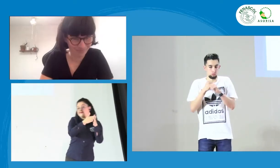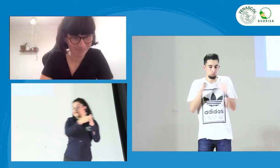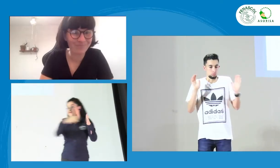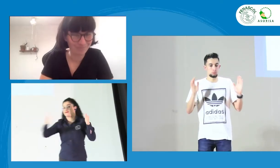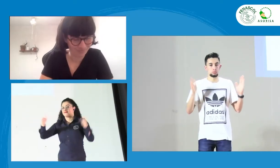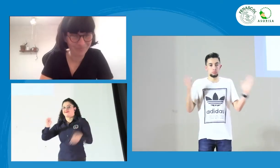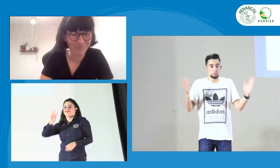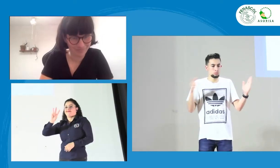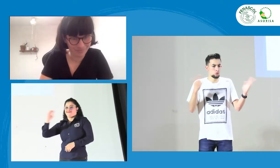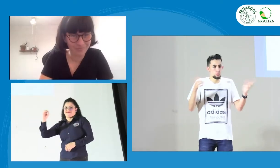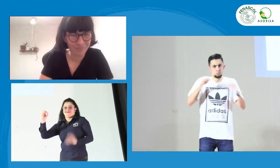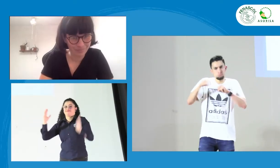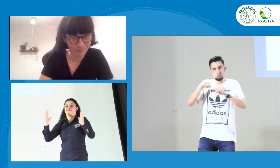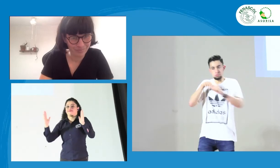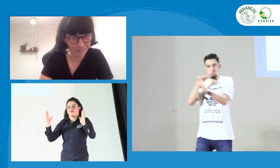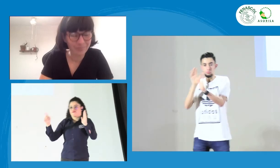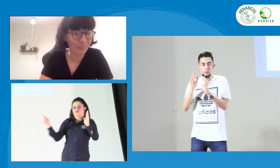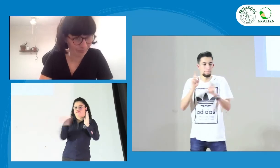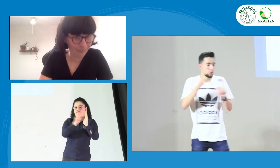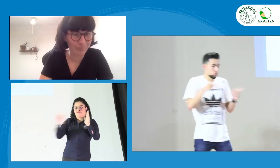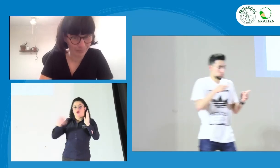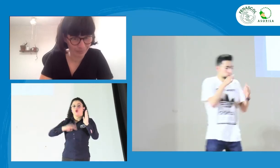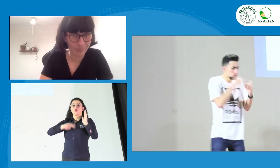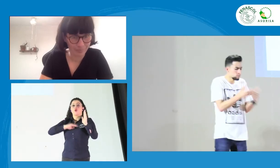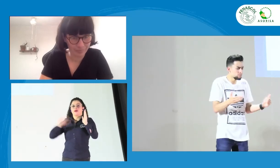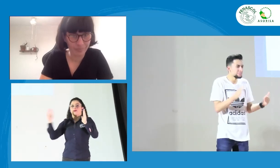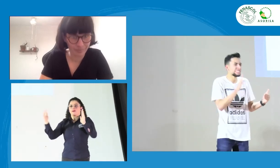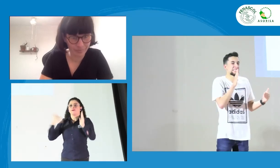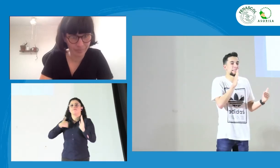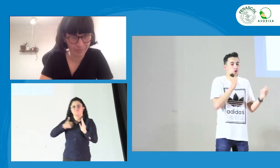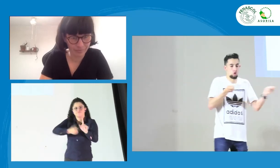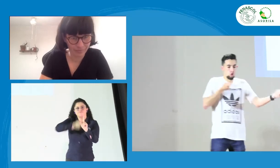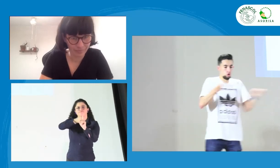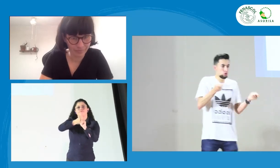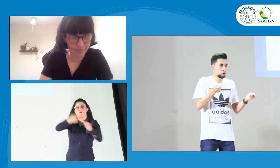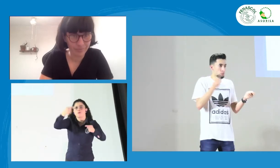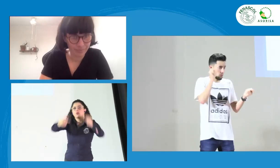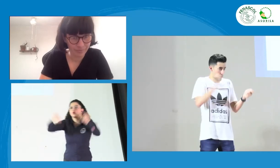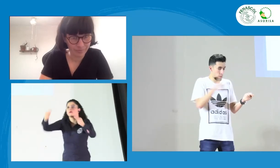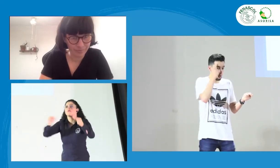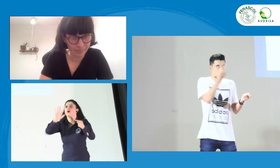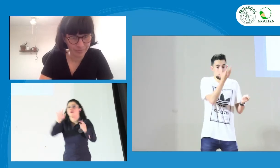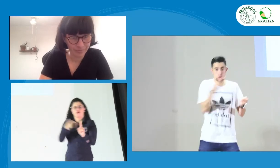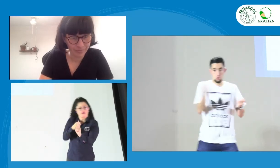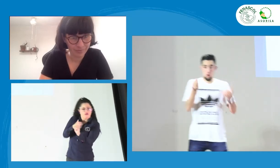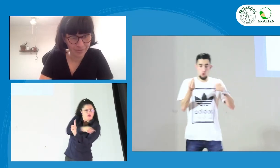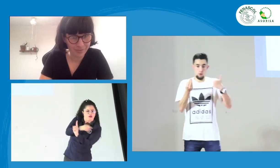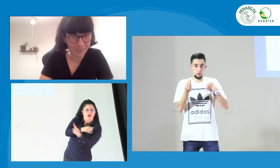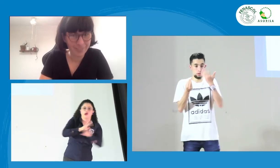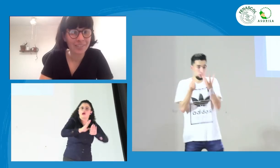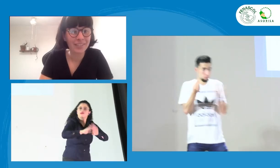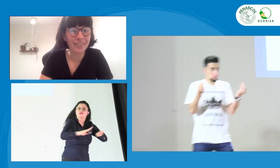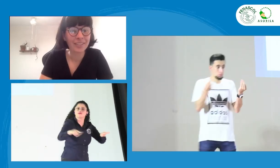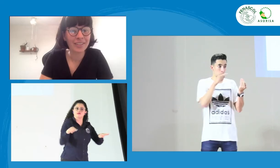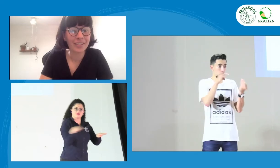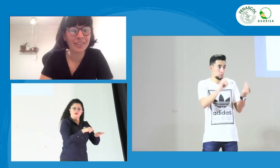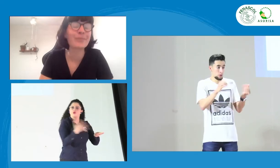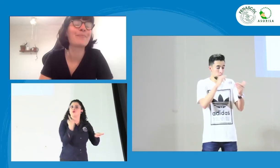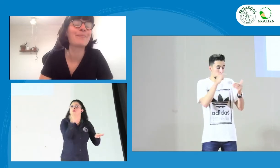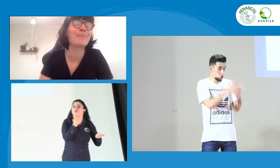25, 30 años, y hacemos esta incidencia y, pues, hay algún control. Pero entonces,